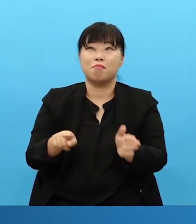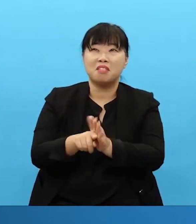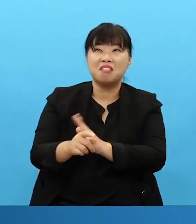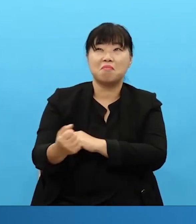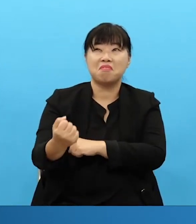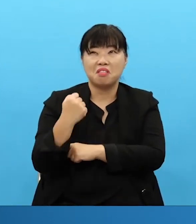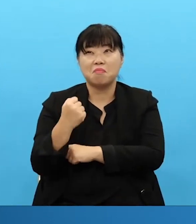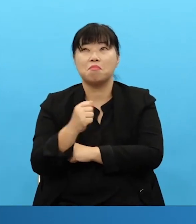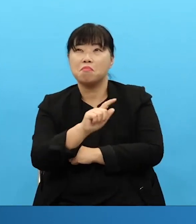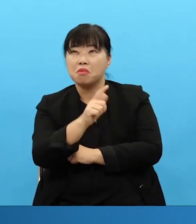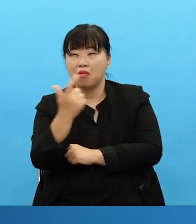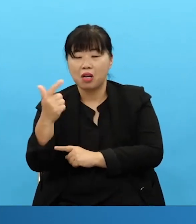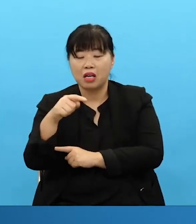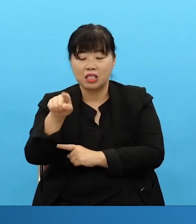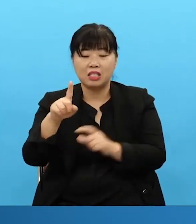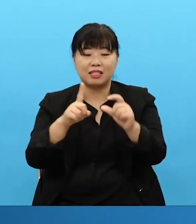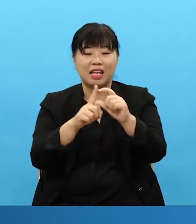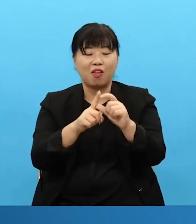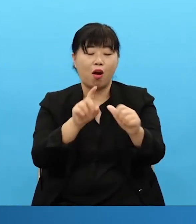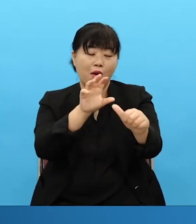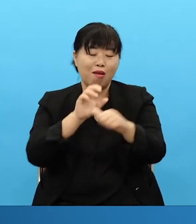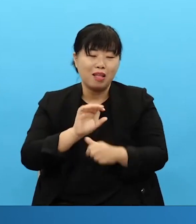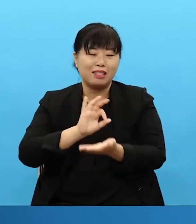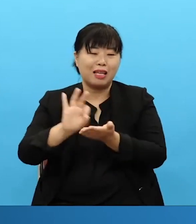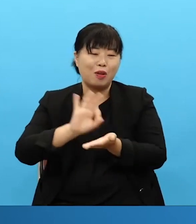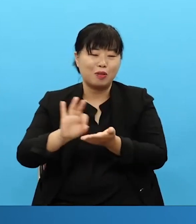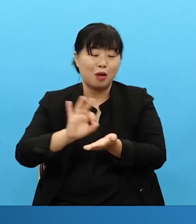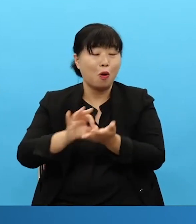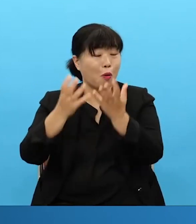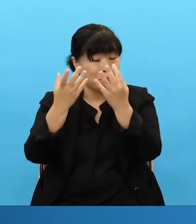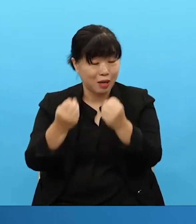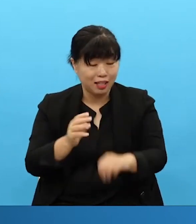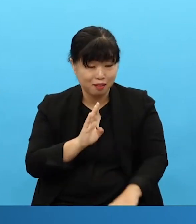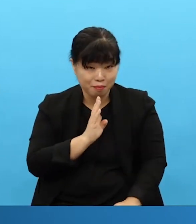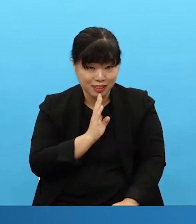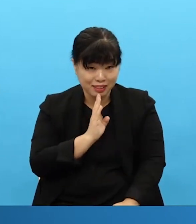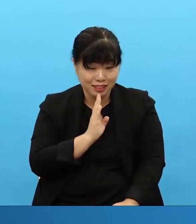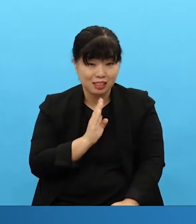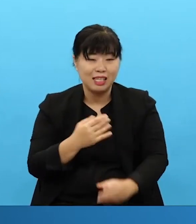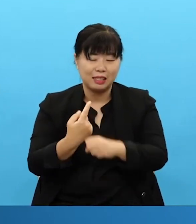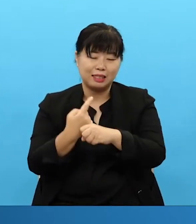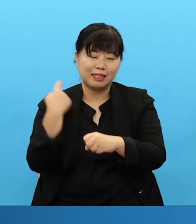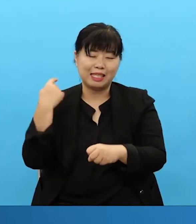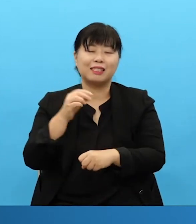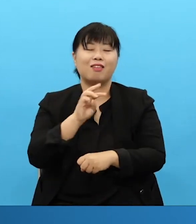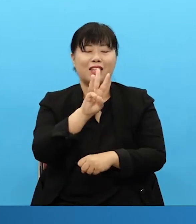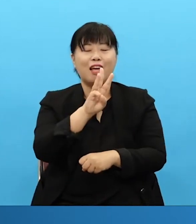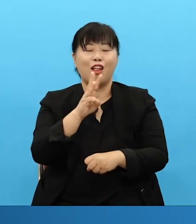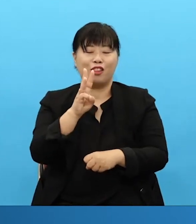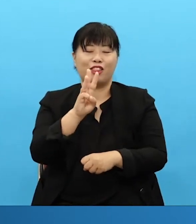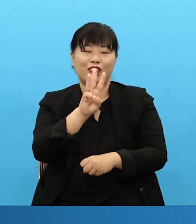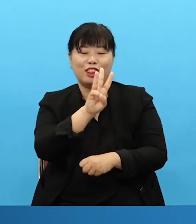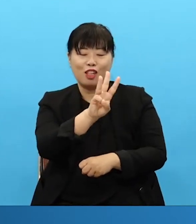That after we had the march of the bride and the groom they gave the song. this year it will be the throne.